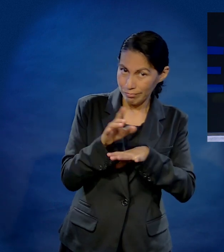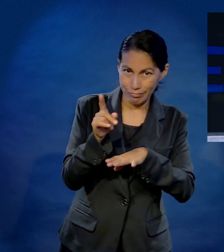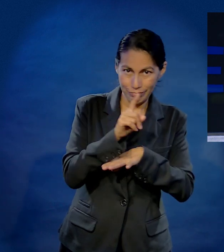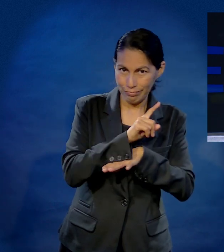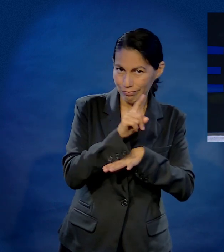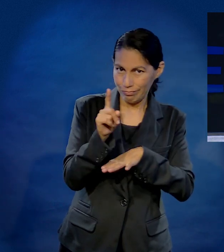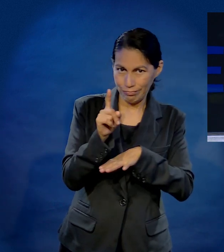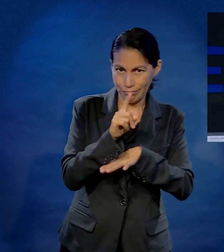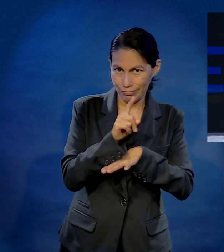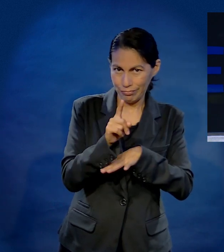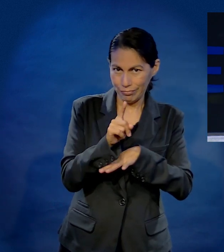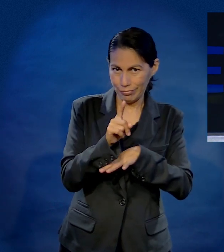no cambiamos.